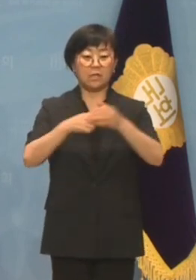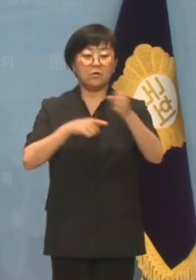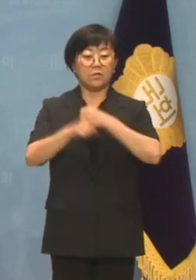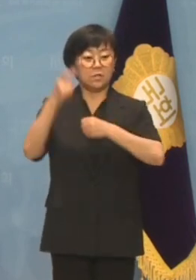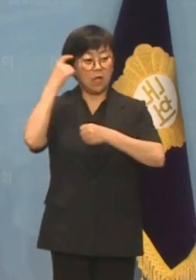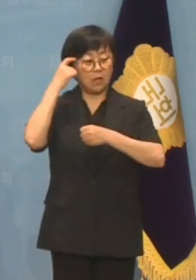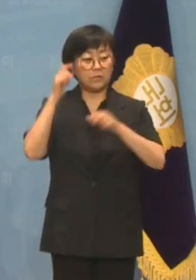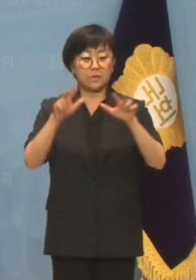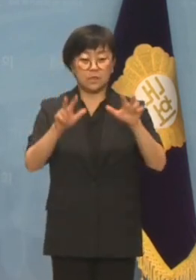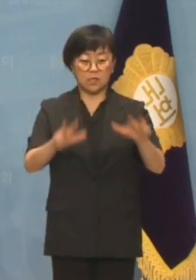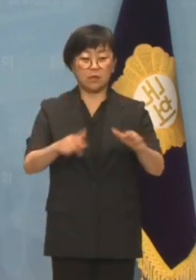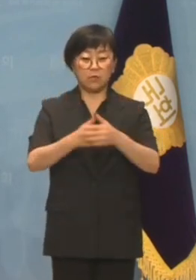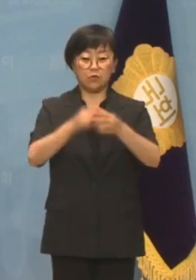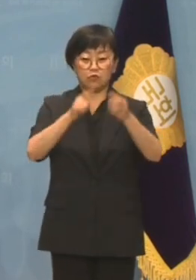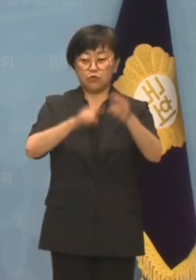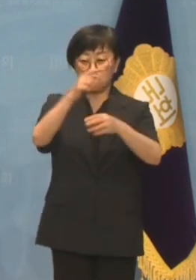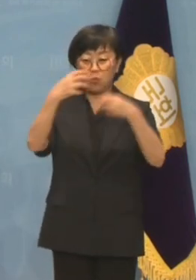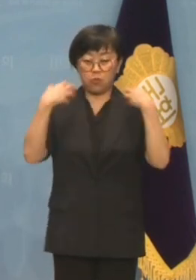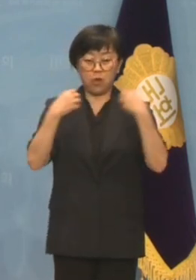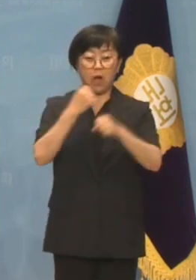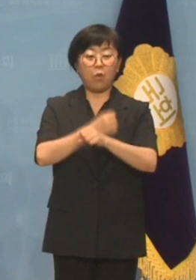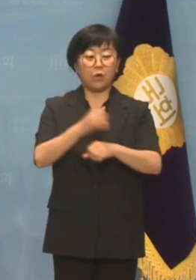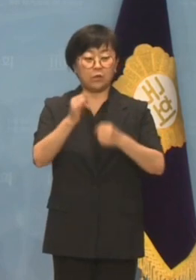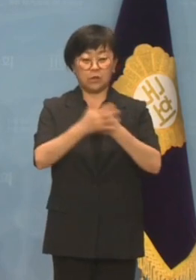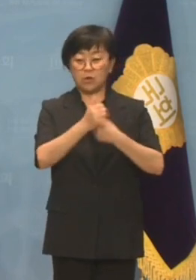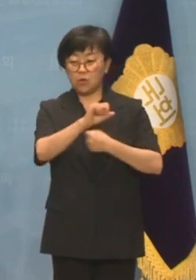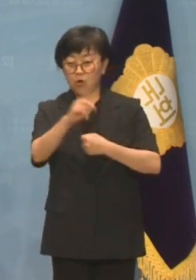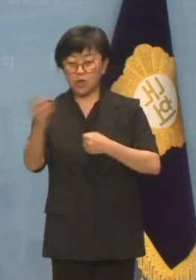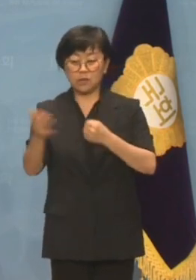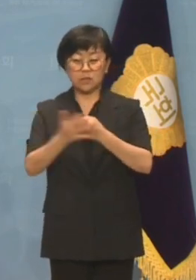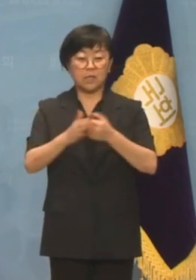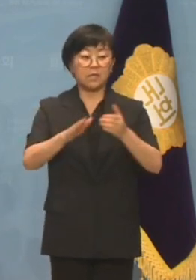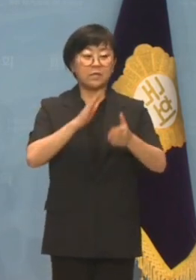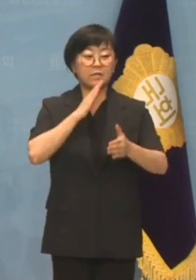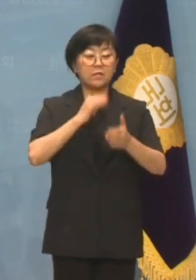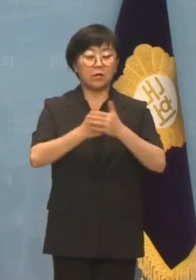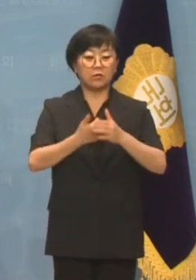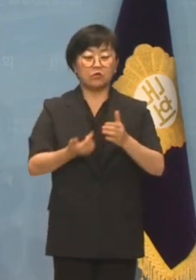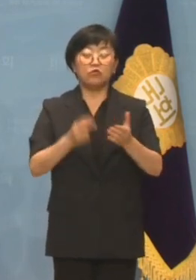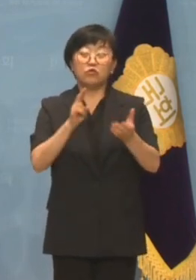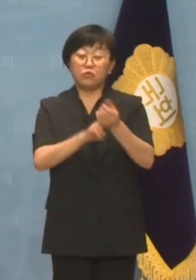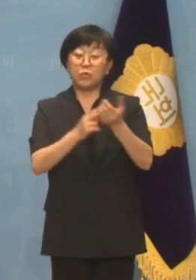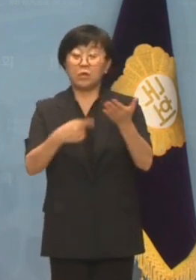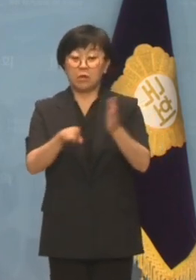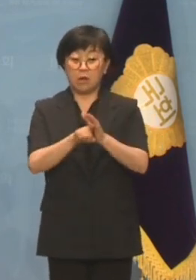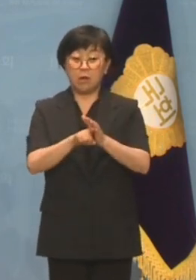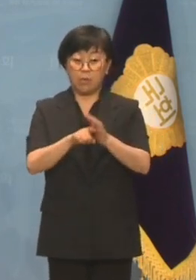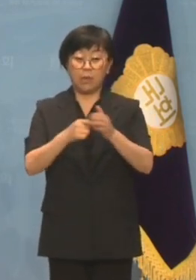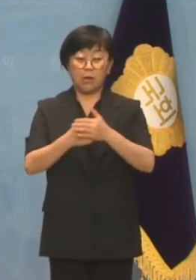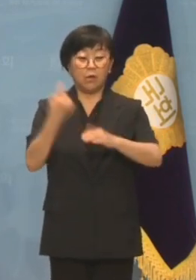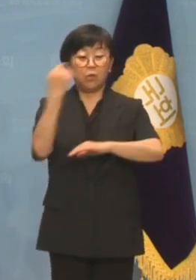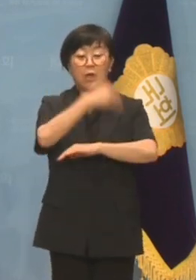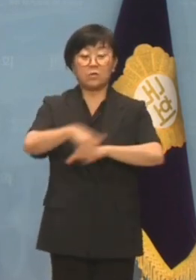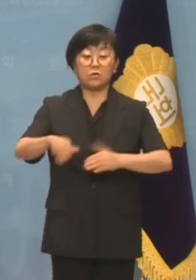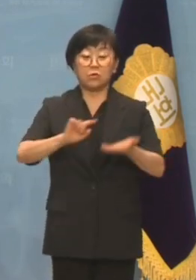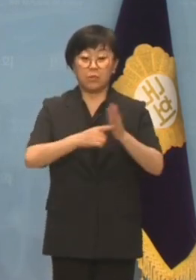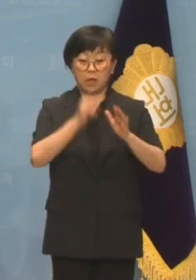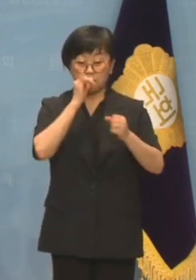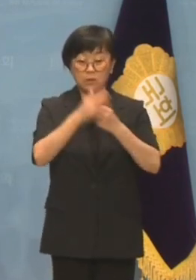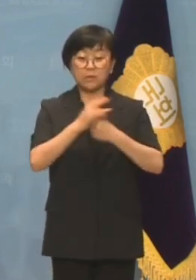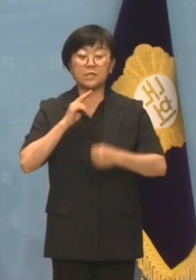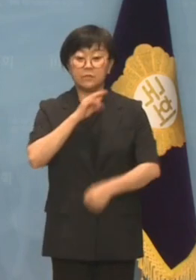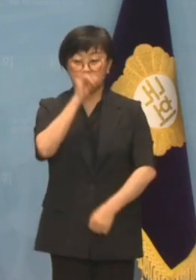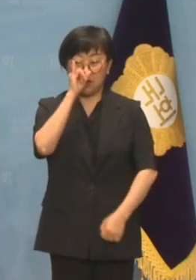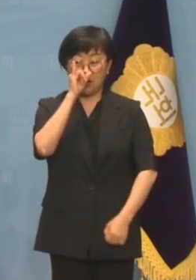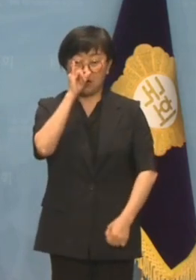생각하면 지금 윤석열 정부가 하고 있는 여러 가지 실정들을 덮기 위해 의도적으로 흘린 것 아닌가 하는